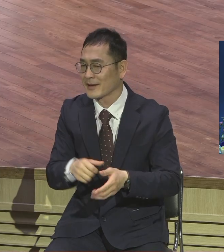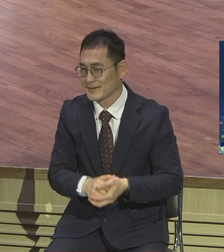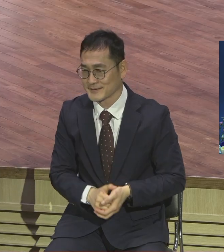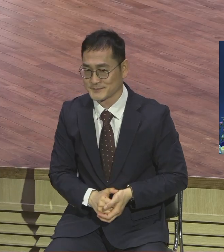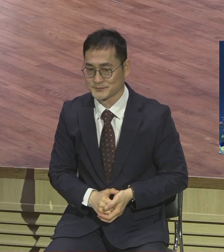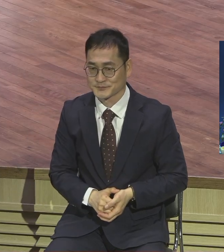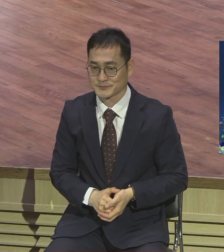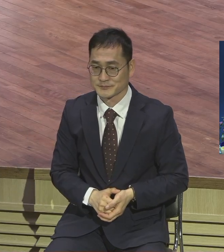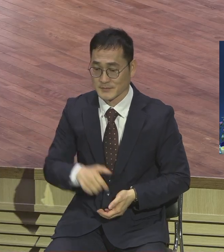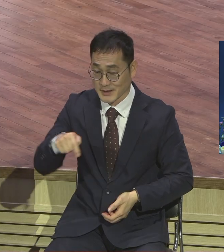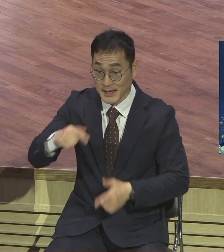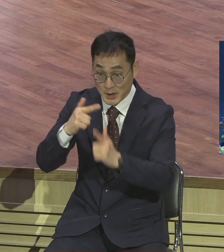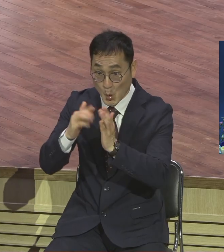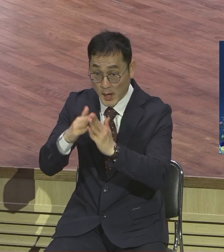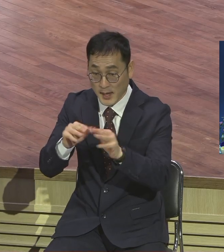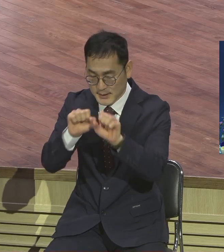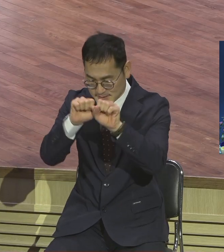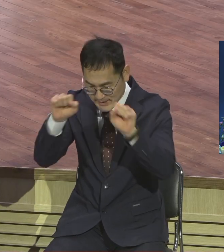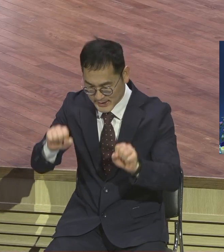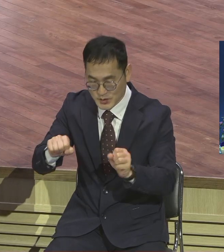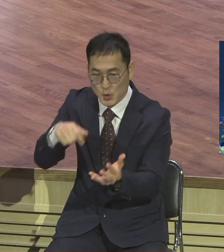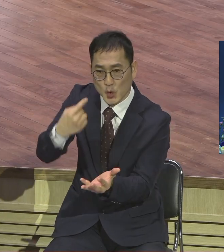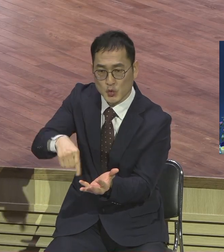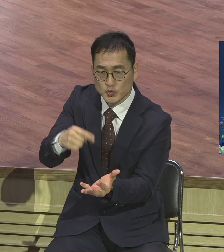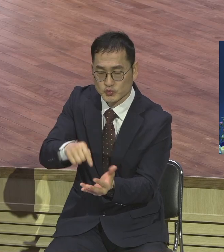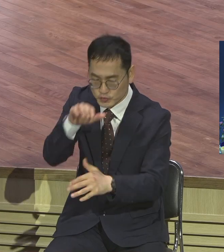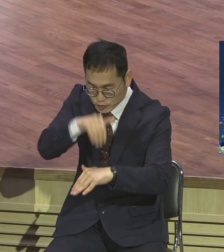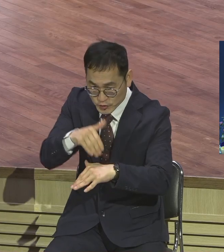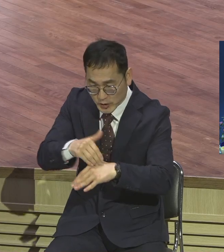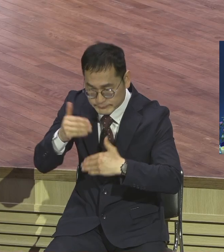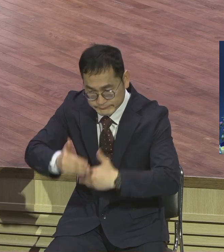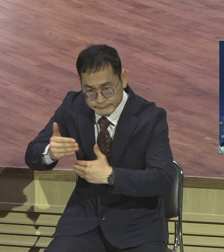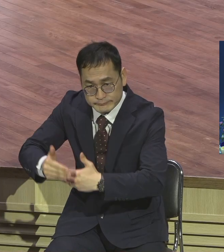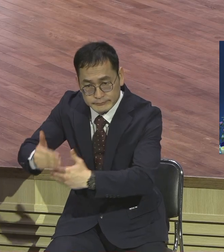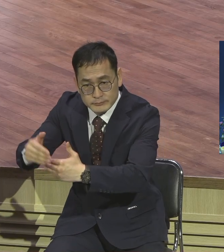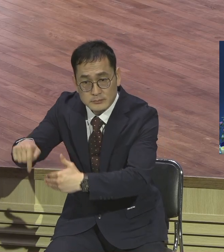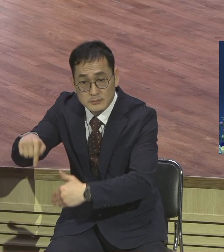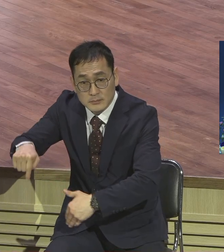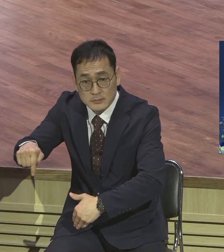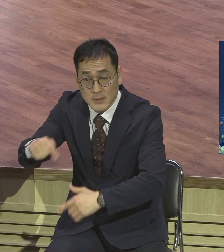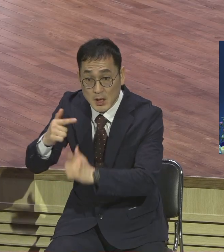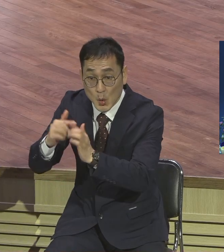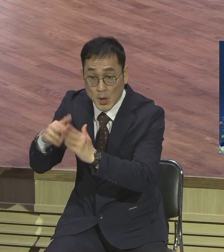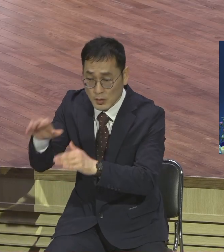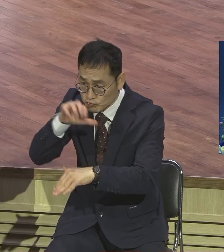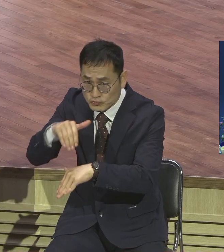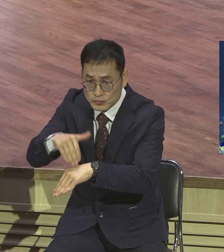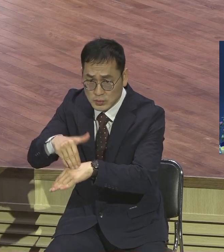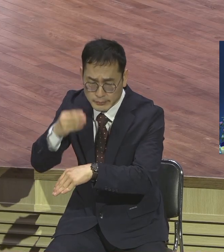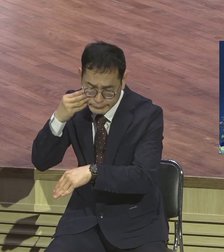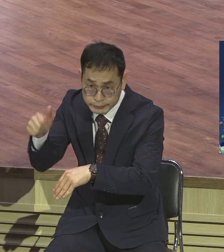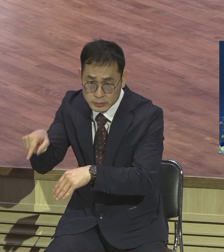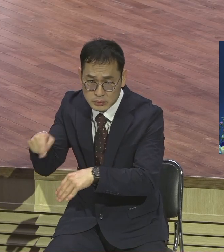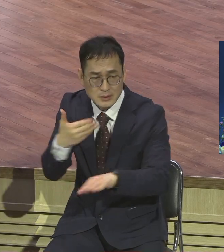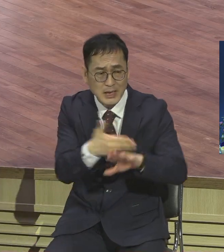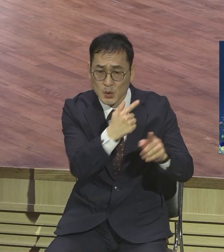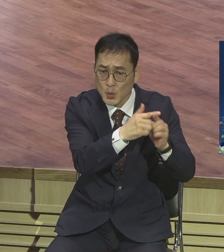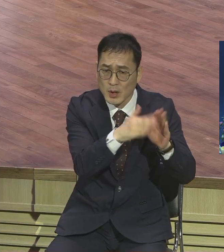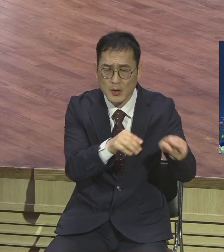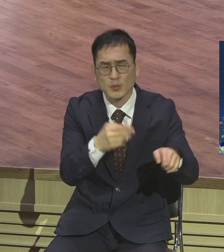체계적으로 영적 훈련을 받을 수 있는 교회 지구상에 얼마나 있겠어요 여러분이 훈련에 맛을 아는